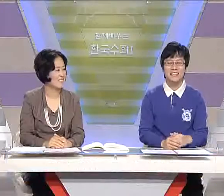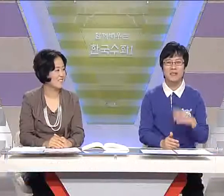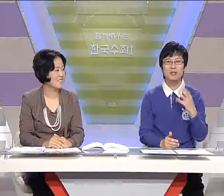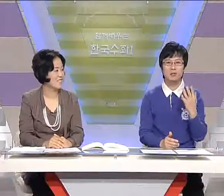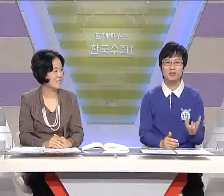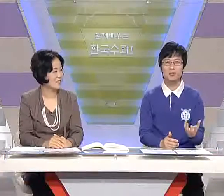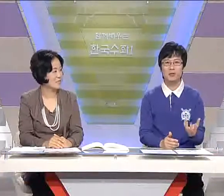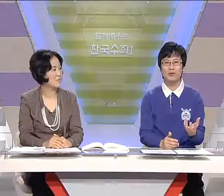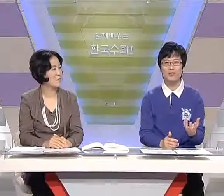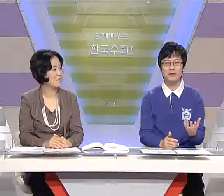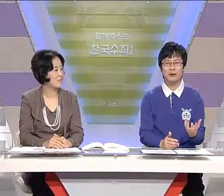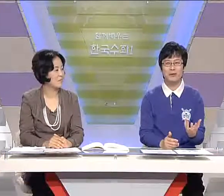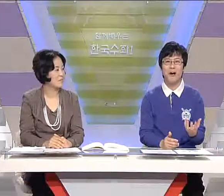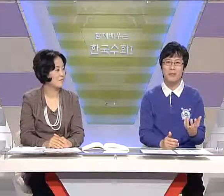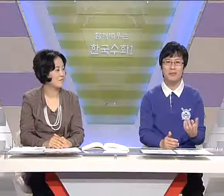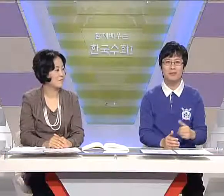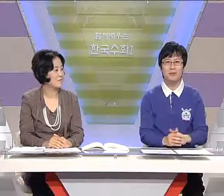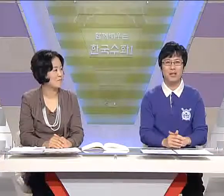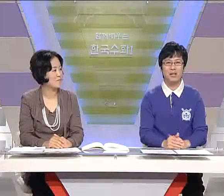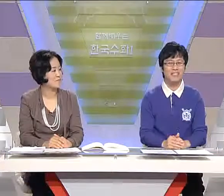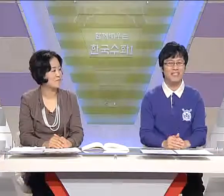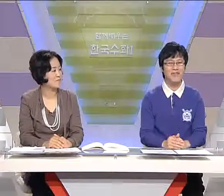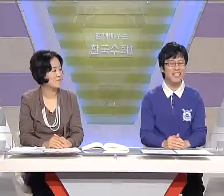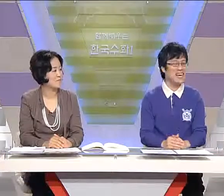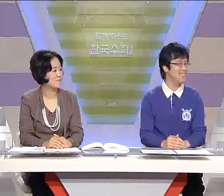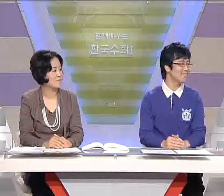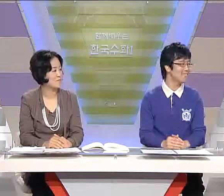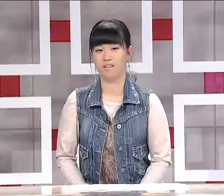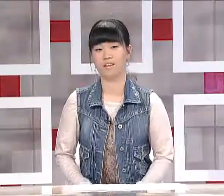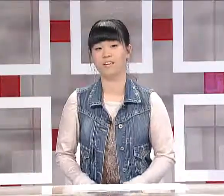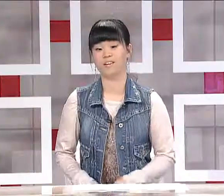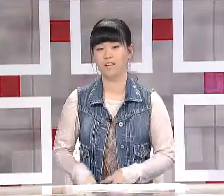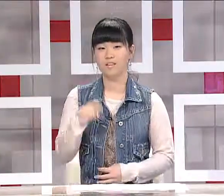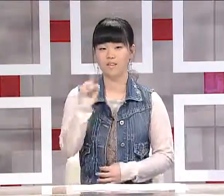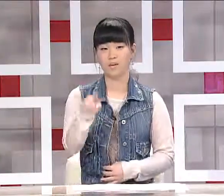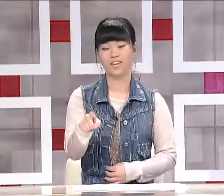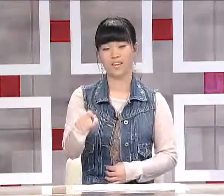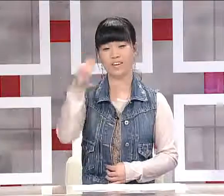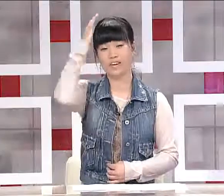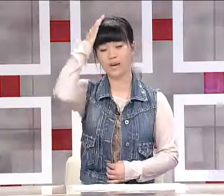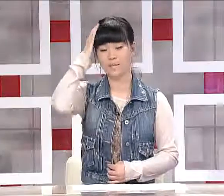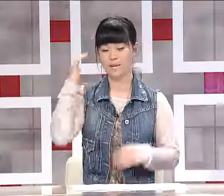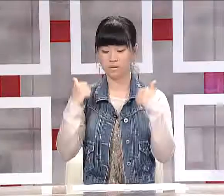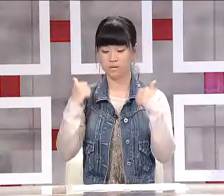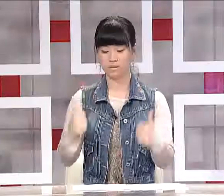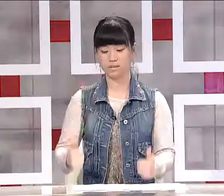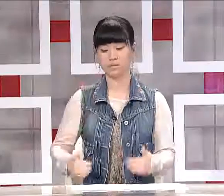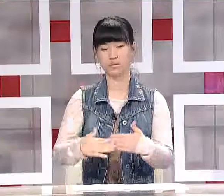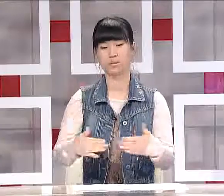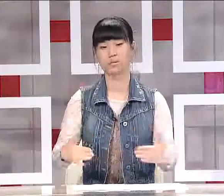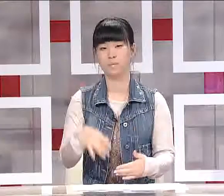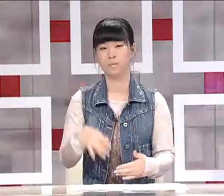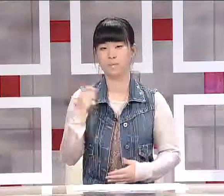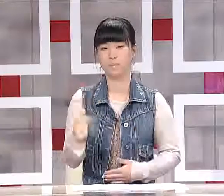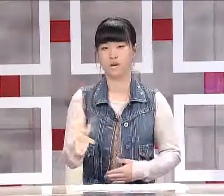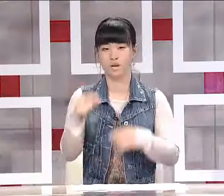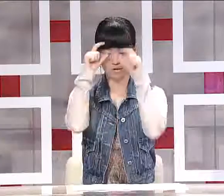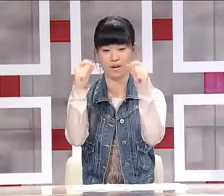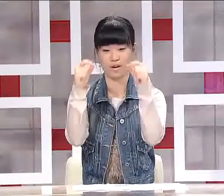까만 코트 좀 보여주세요. 라고 한번 표현해 보시겠습니다. 네. 저기 까만 코트 좀 보여주세요.